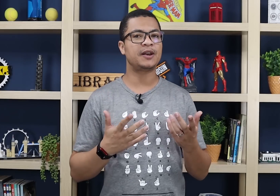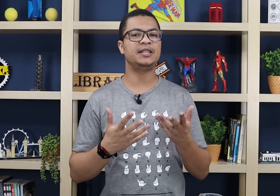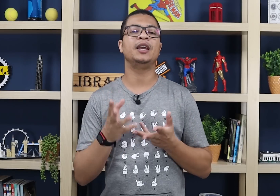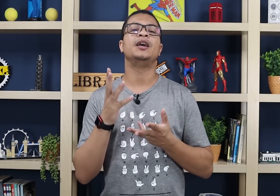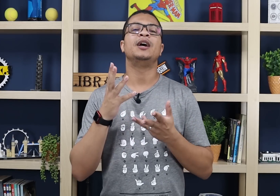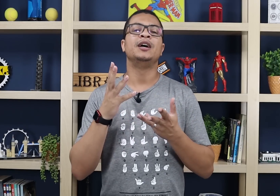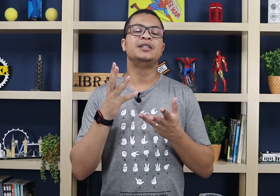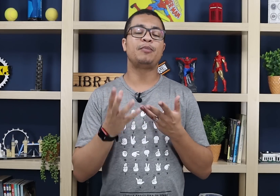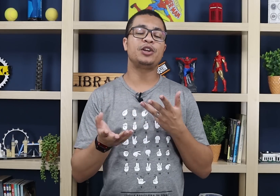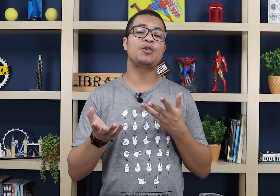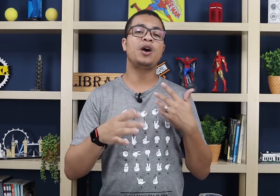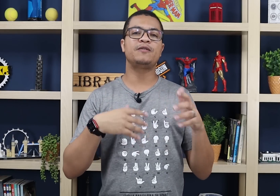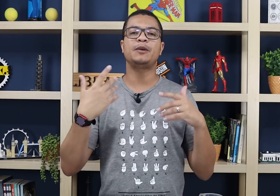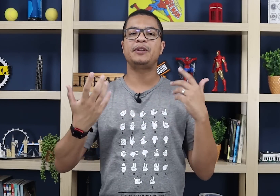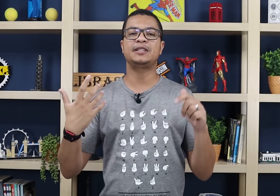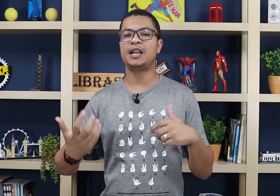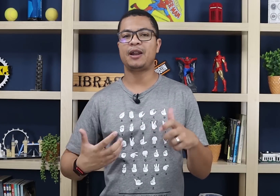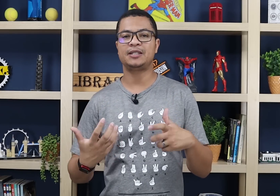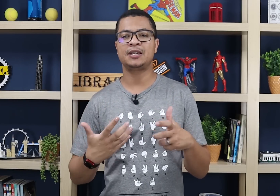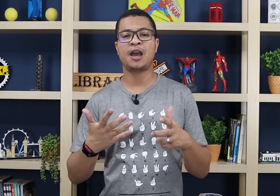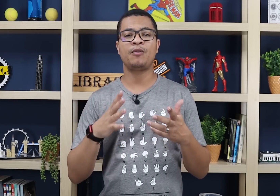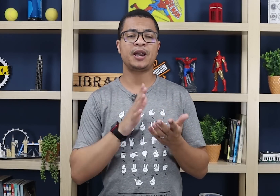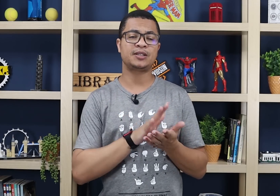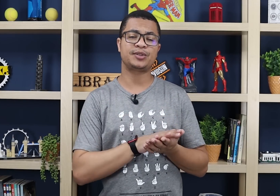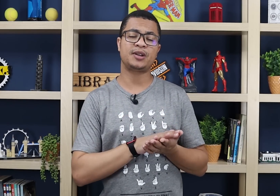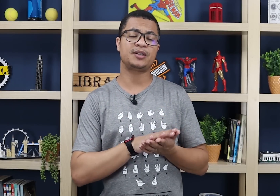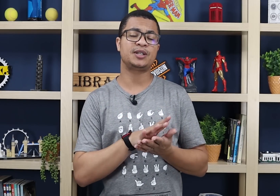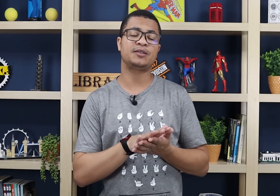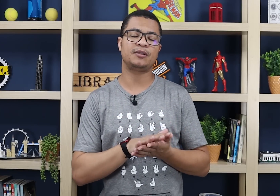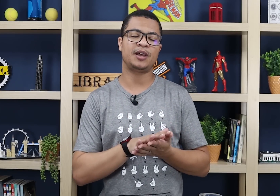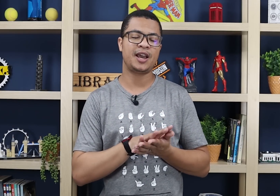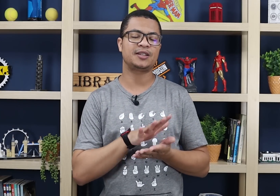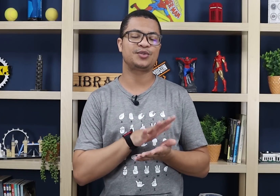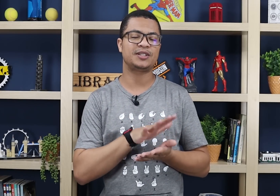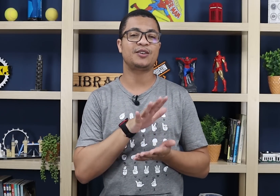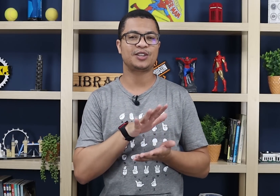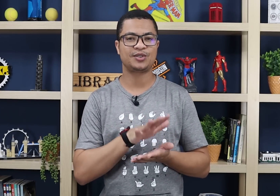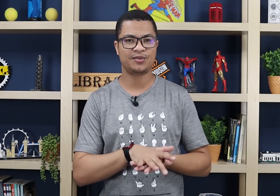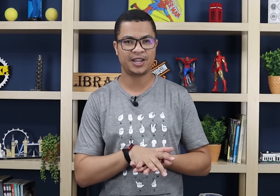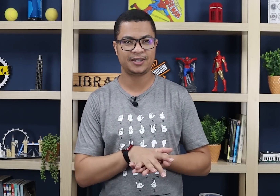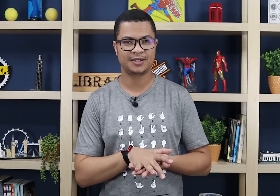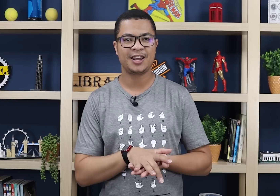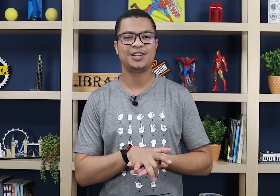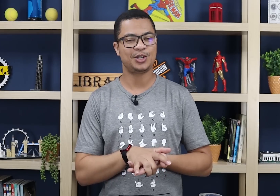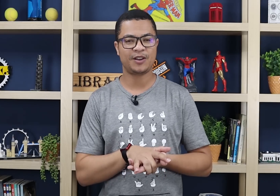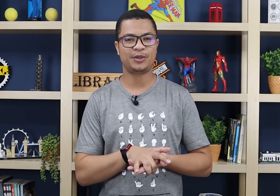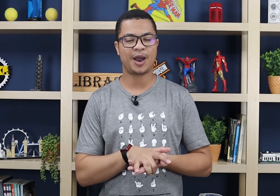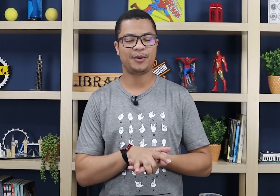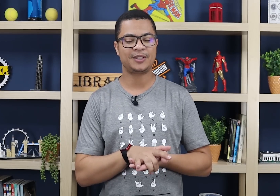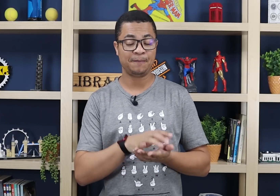fazer? Você pode, quando você precisar lembrar desse sinal, essas suas anotações, gente, falo muito rápido assim,